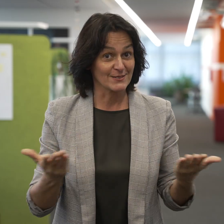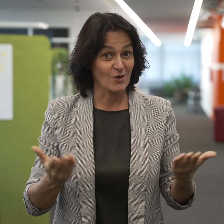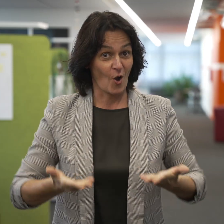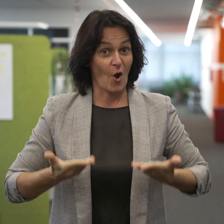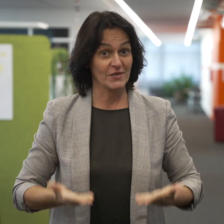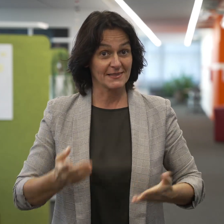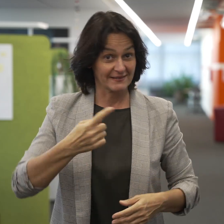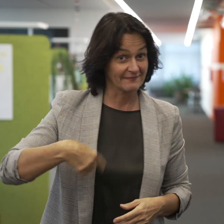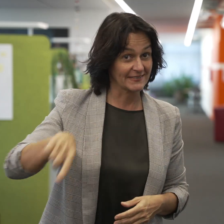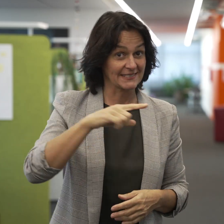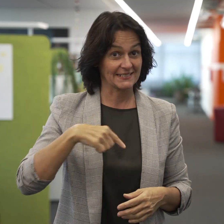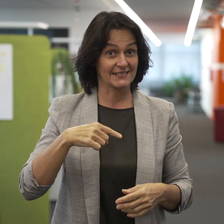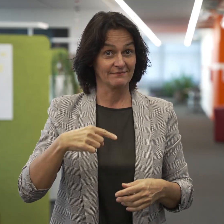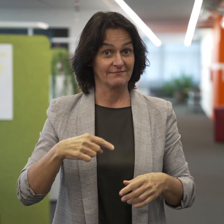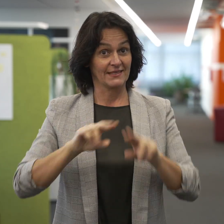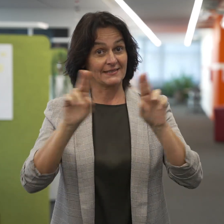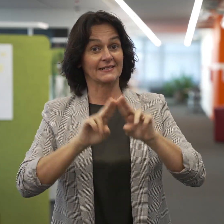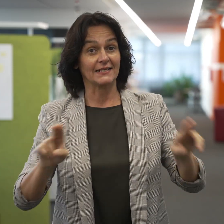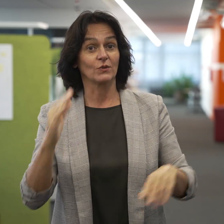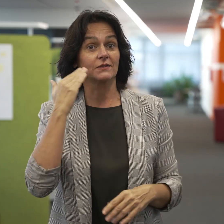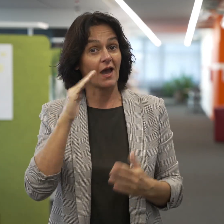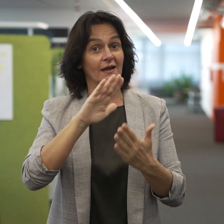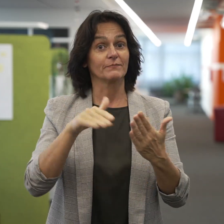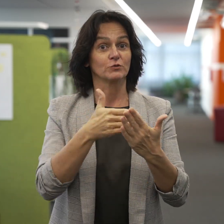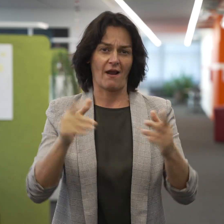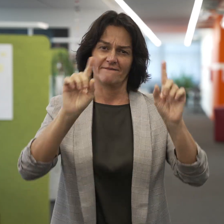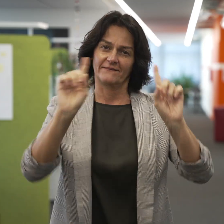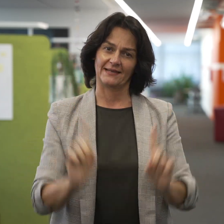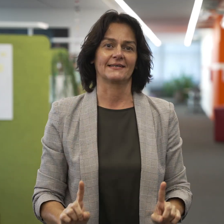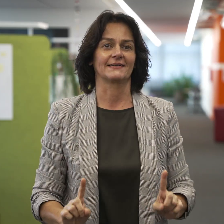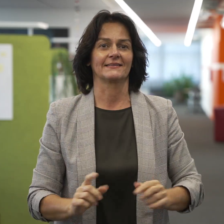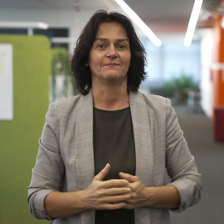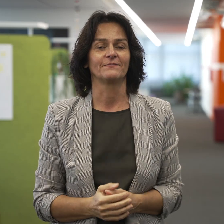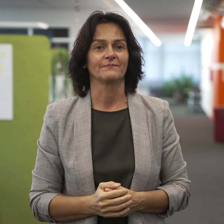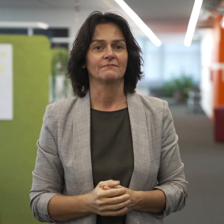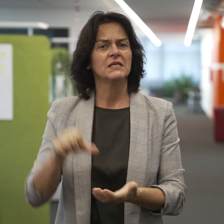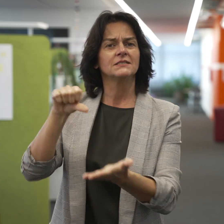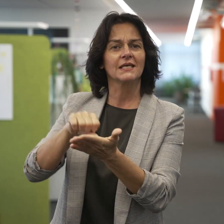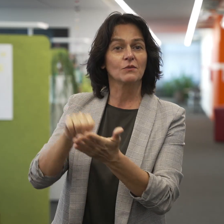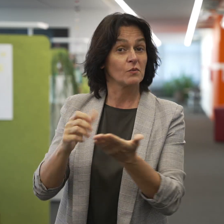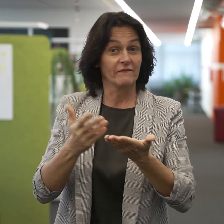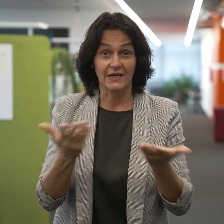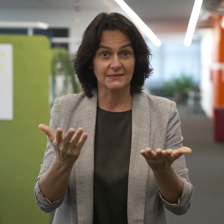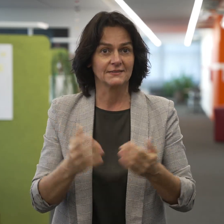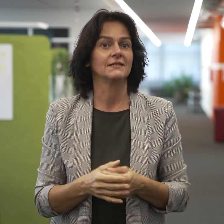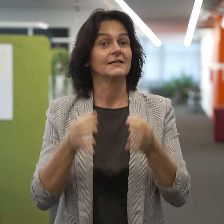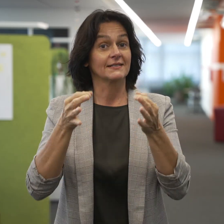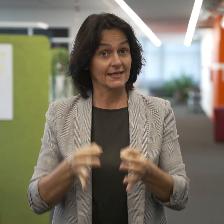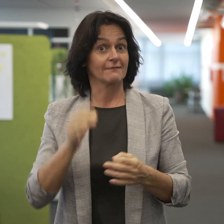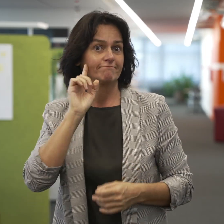Also, heute feiern wir den Internationalen Tag der Gebärdensprache, an dem wir die Rechte der gehörlosen Menschen und die Gebärdensprachen ins